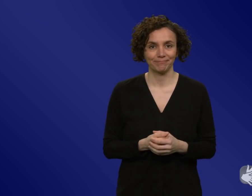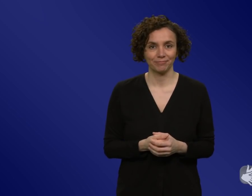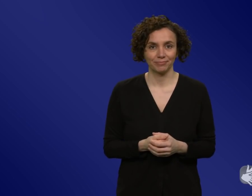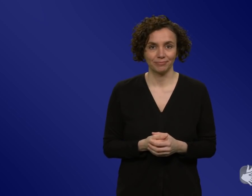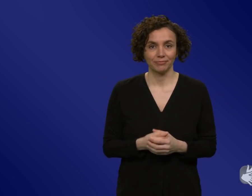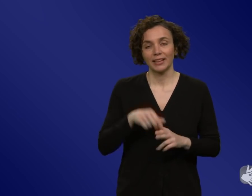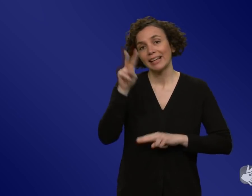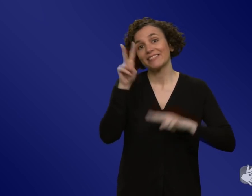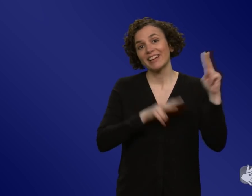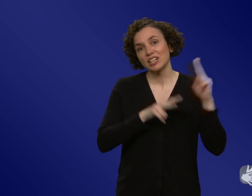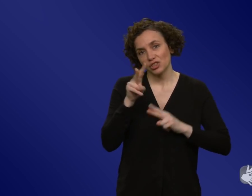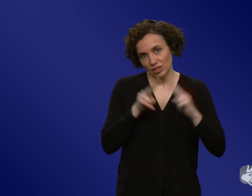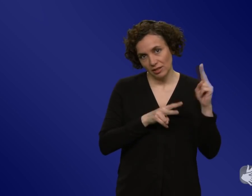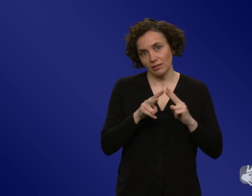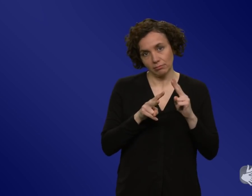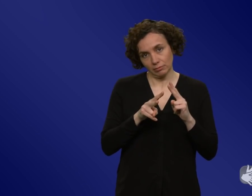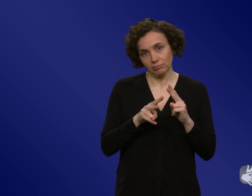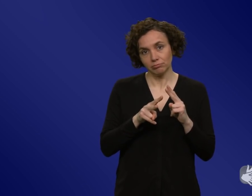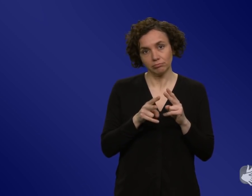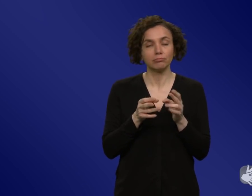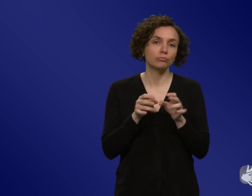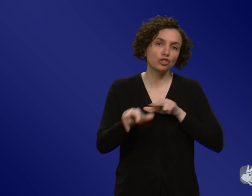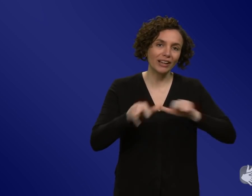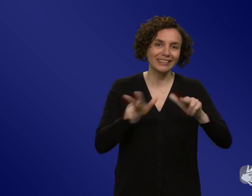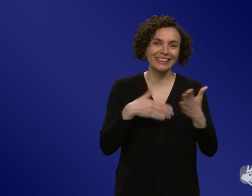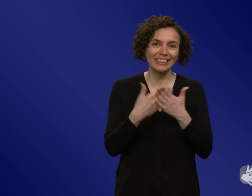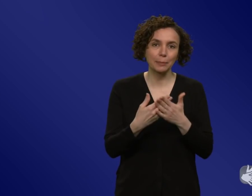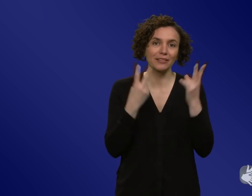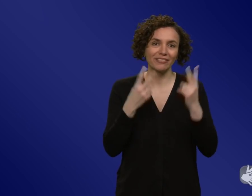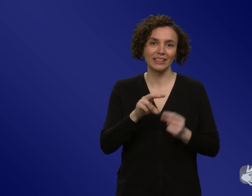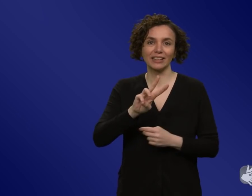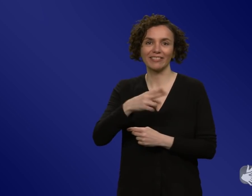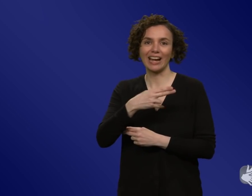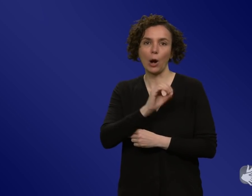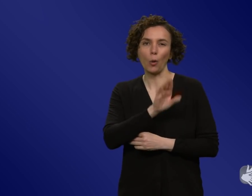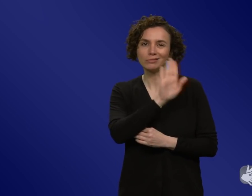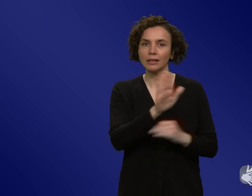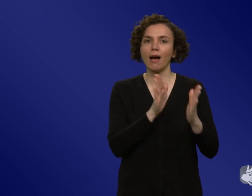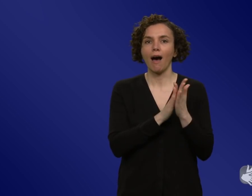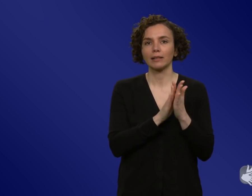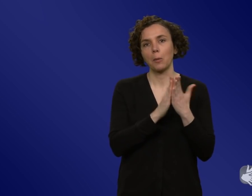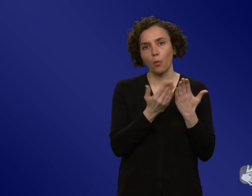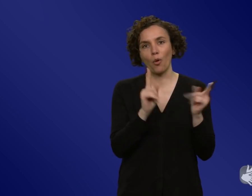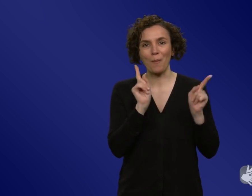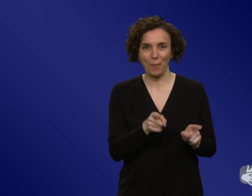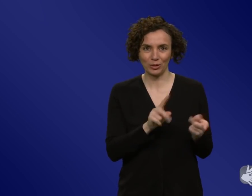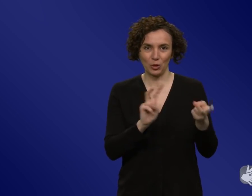auch Handbücher von der WHO, die da eingesetzt werden sollten. Wir haben auch schon gesprochen über einfache Botschaften, einfache